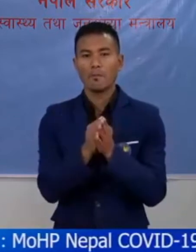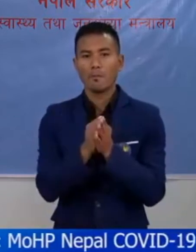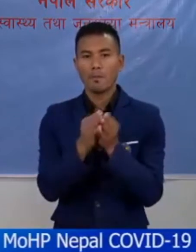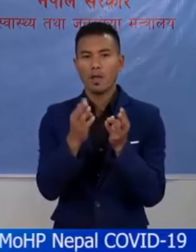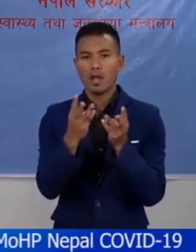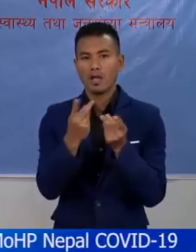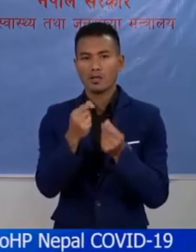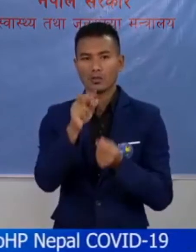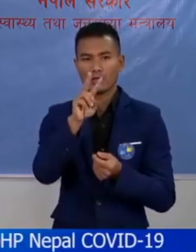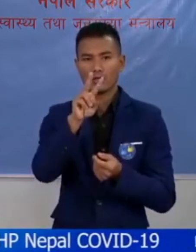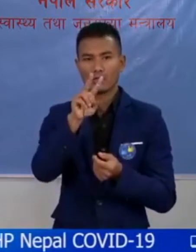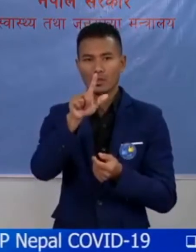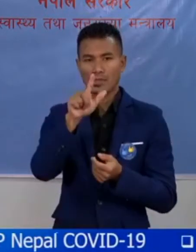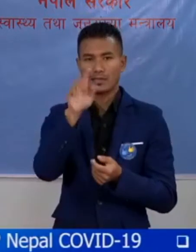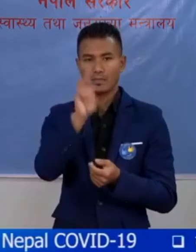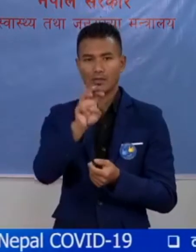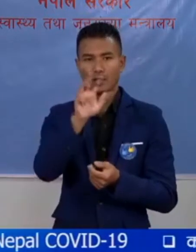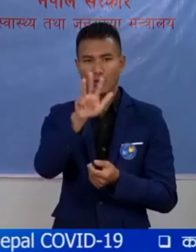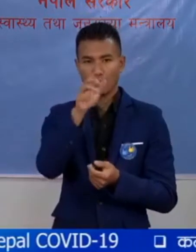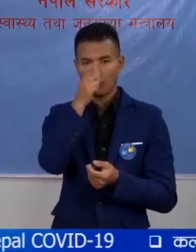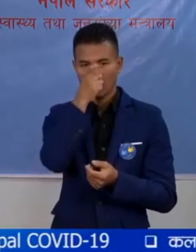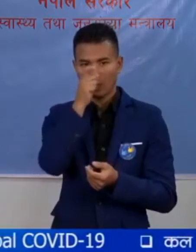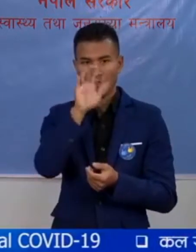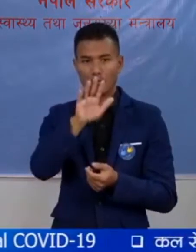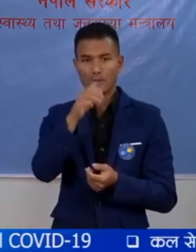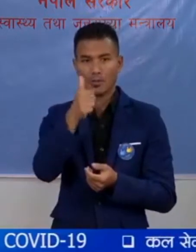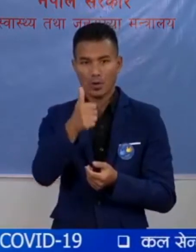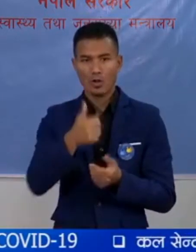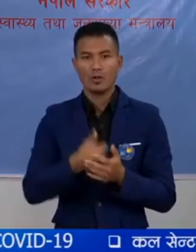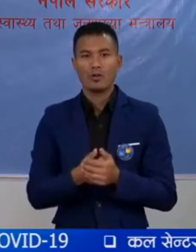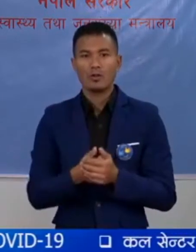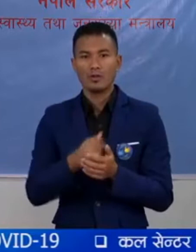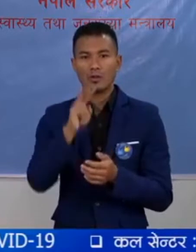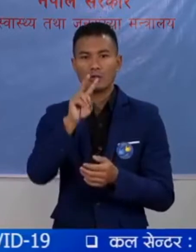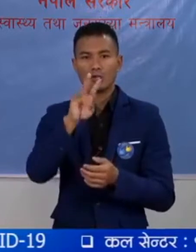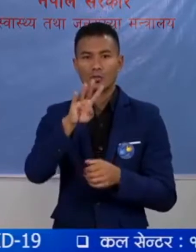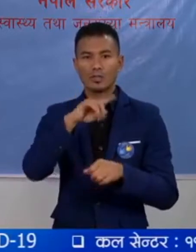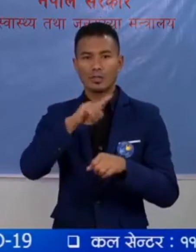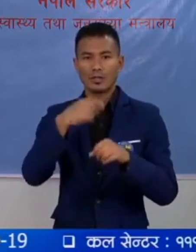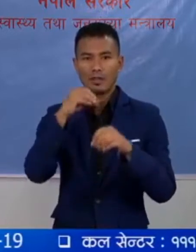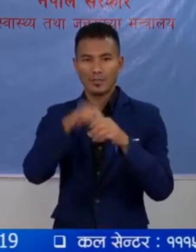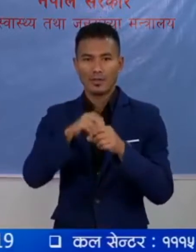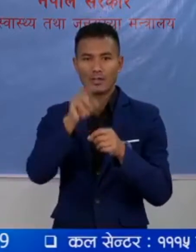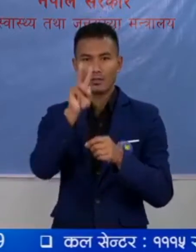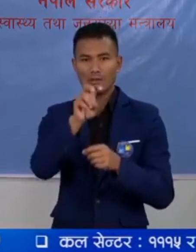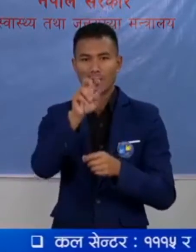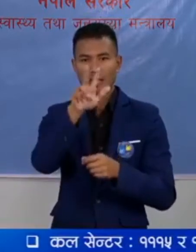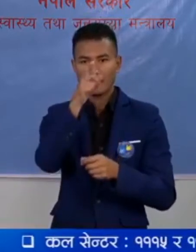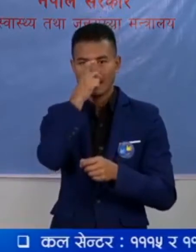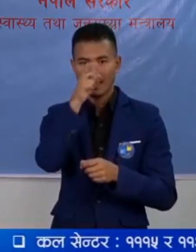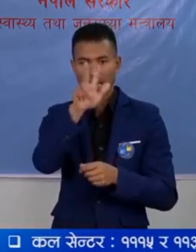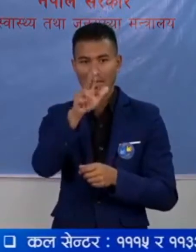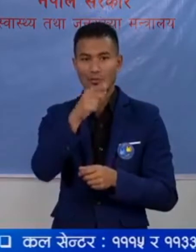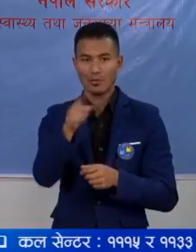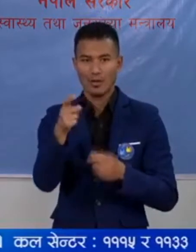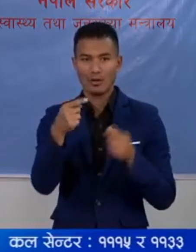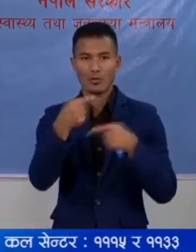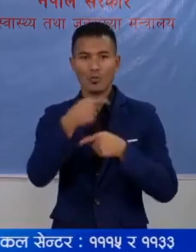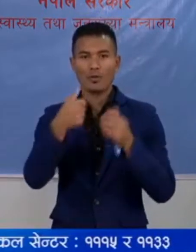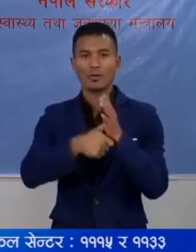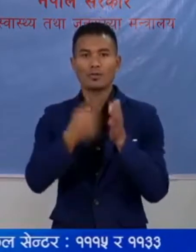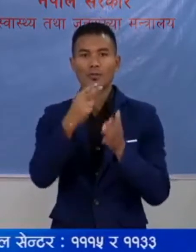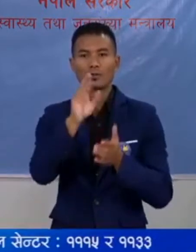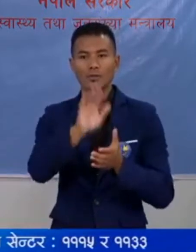संख्या 37906 पुगे को छू गत 24 गंटामा 28808 वटा नमुना परिक्षेन